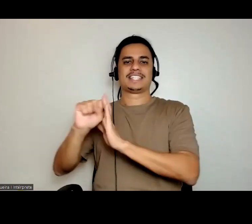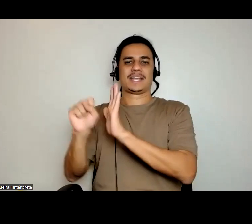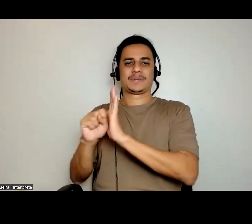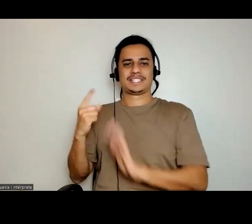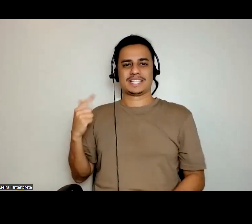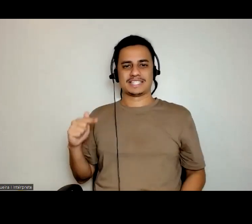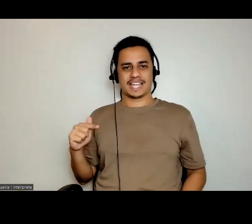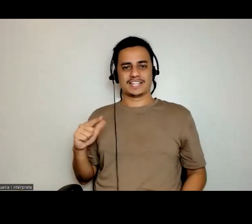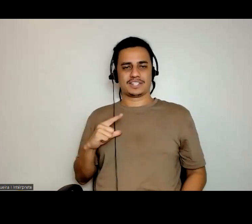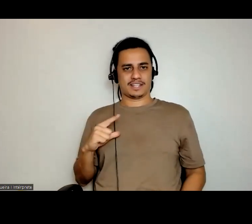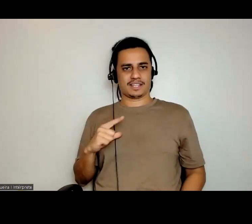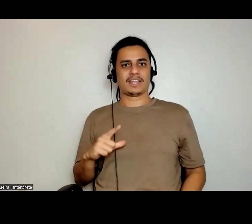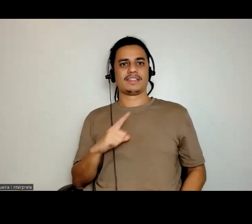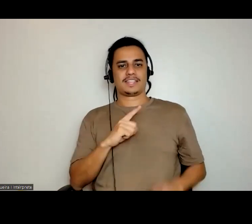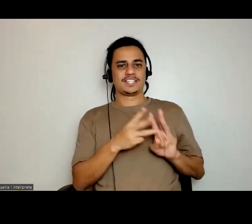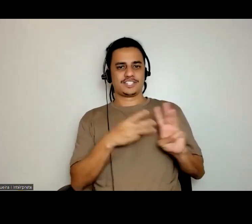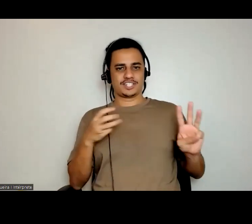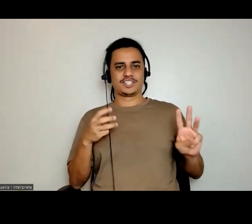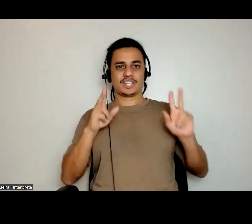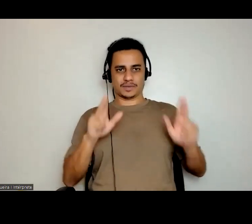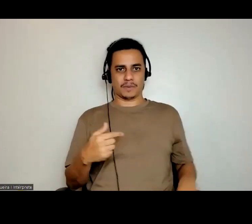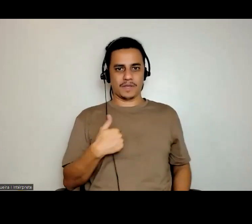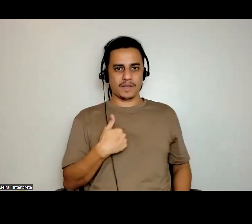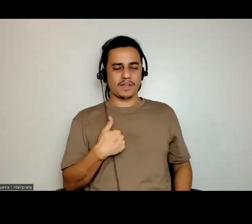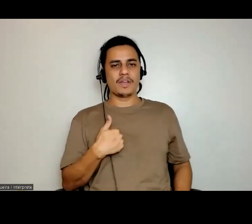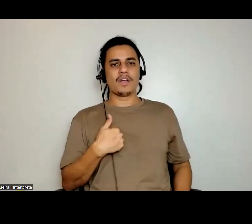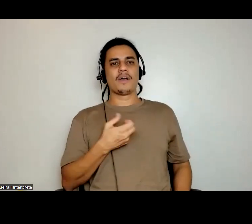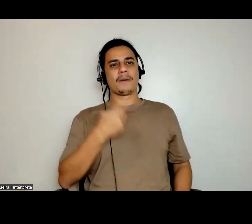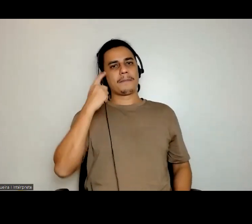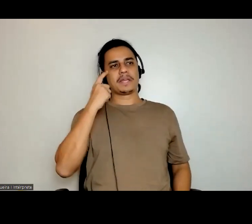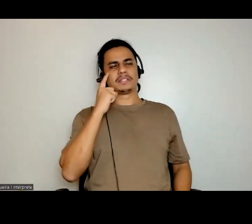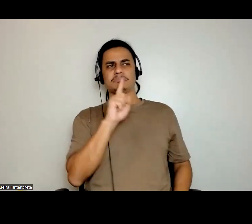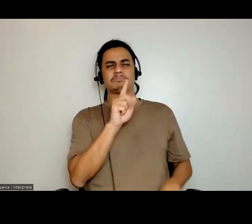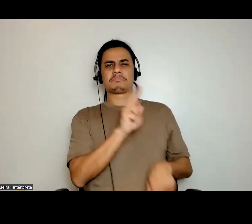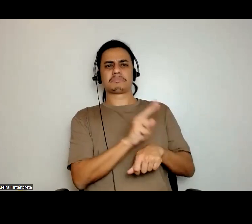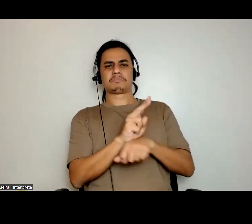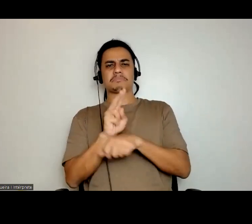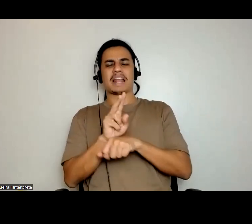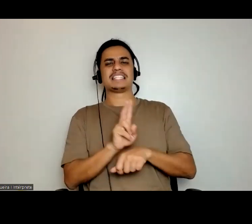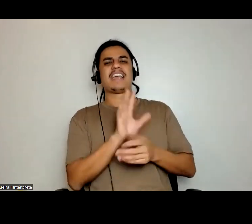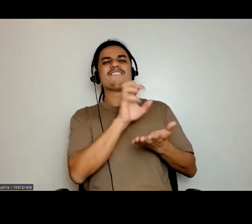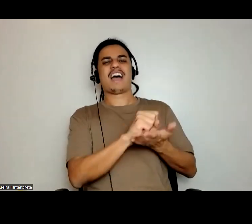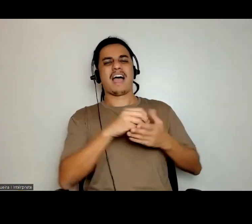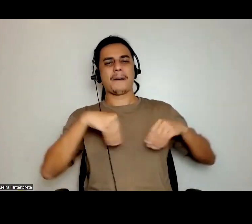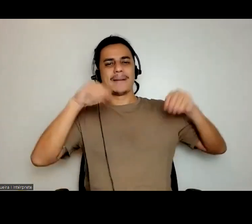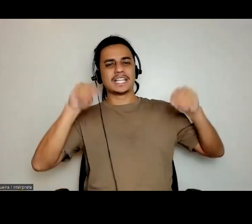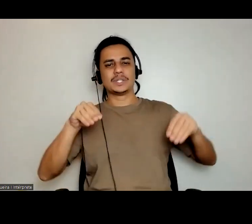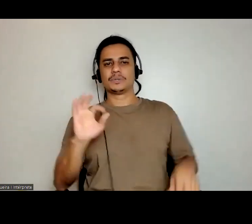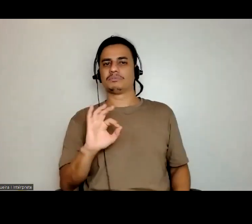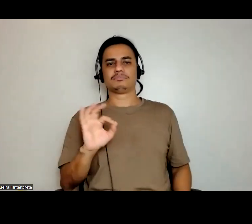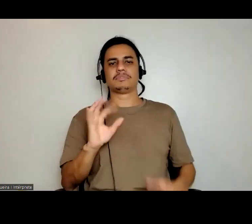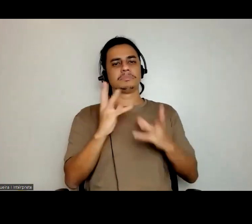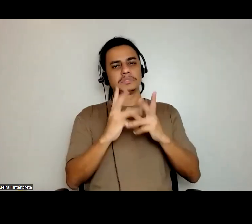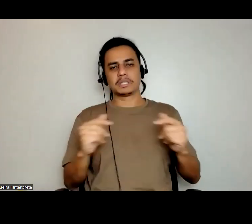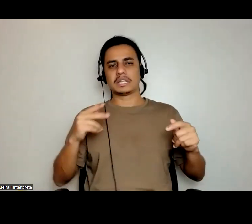tem indígena, como esse daqui, que acha que o manto não deve ser preservado, ele tem que ficar in natura,